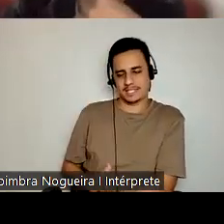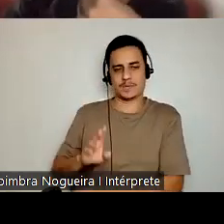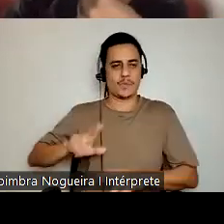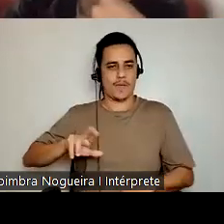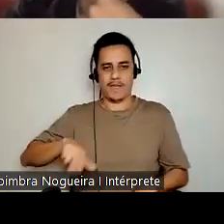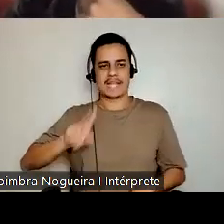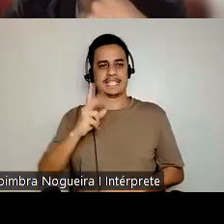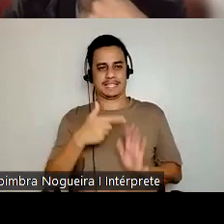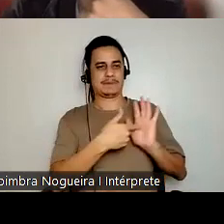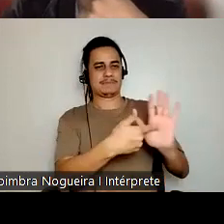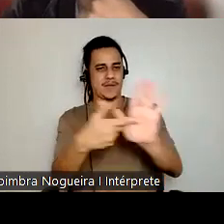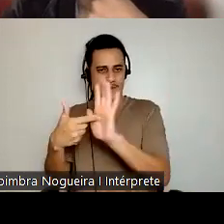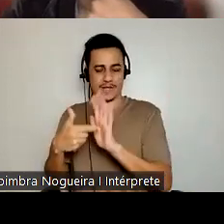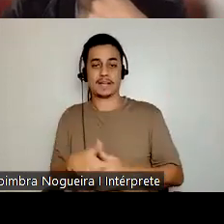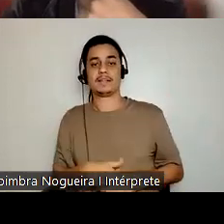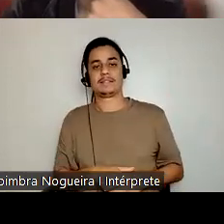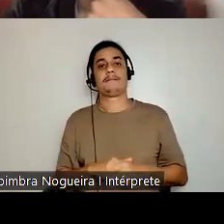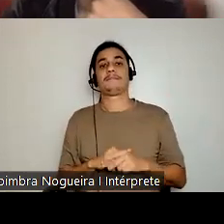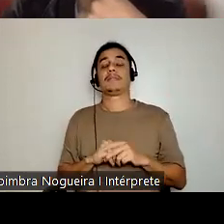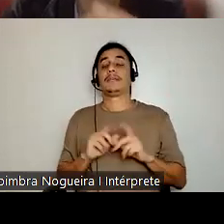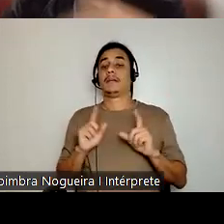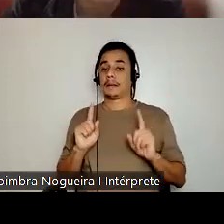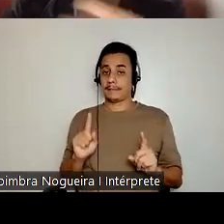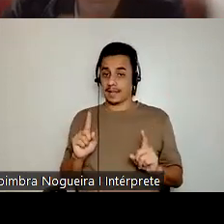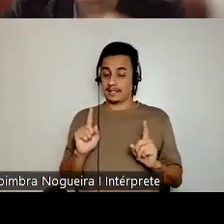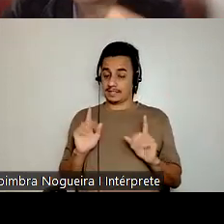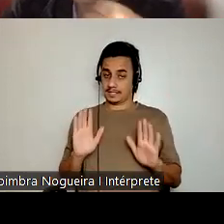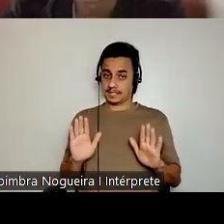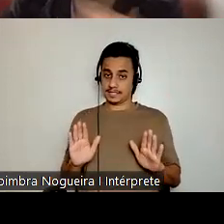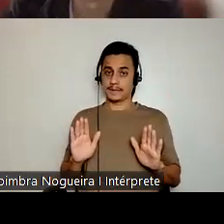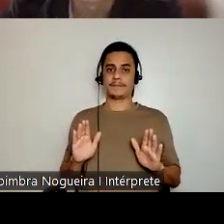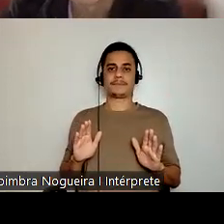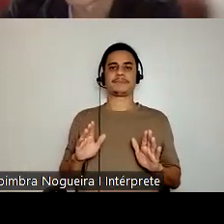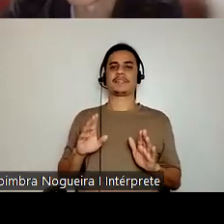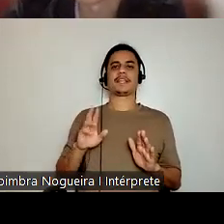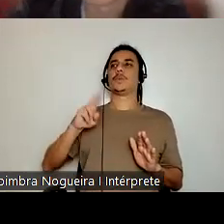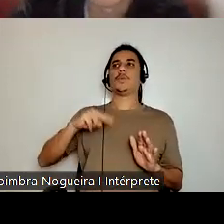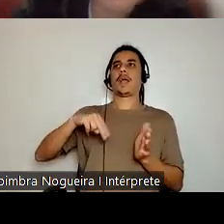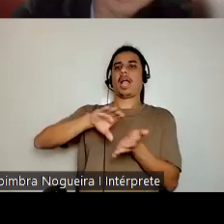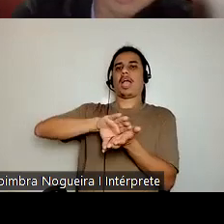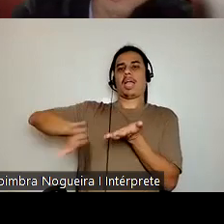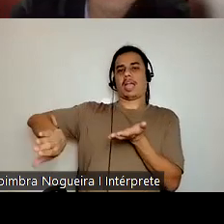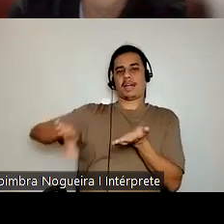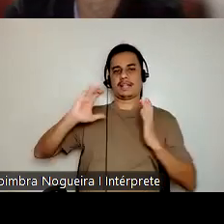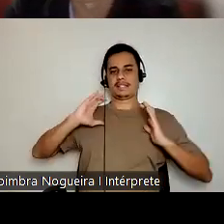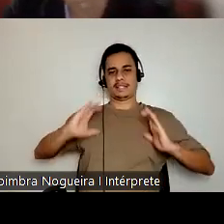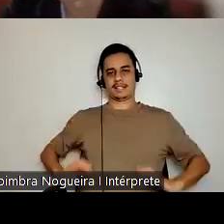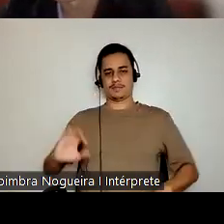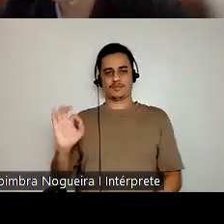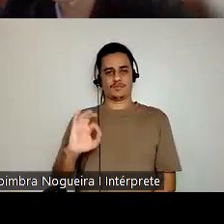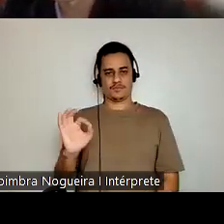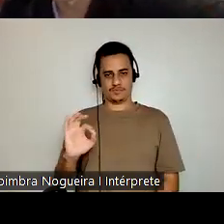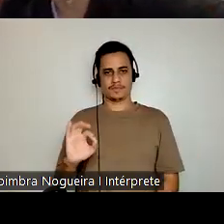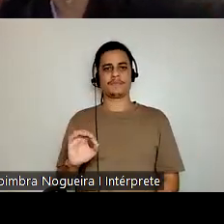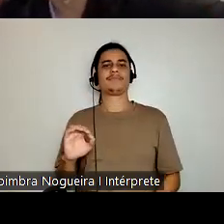representada, ela, no entanto, não foi excluída da cidadania. O último exemplo de